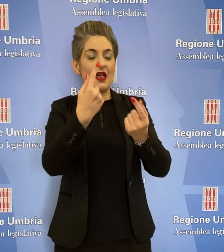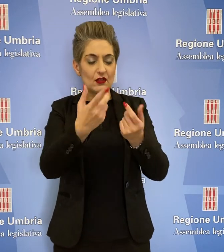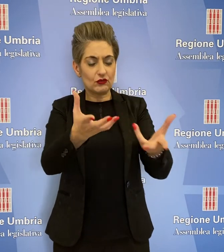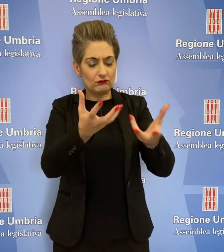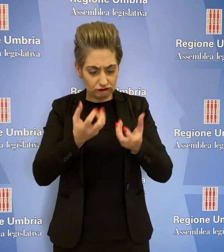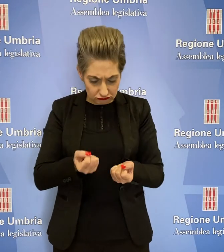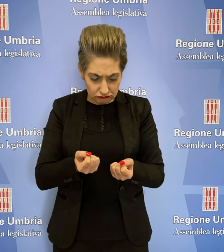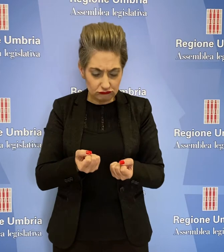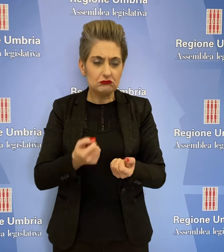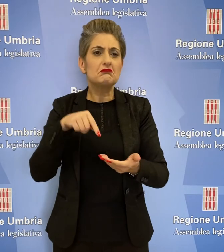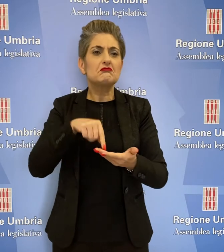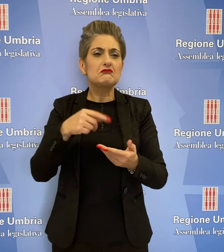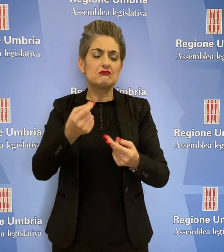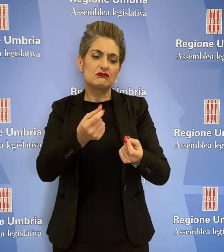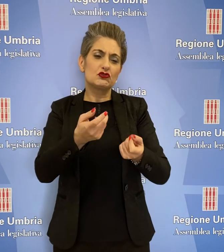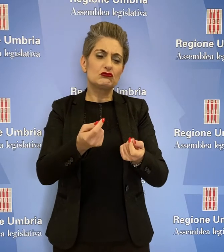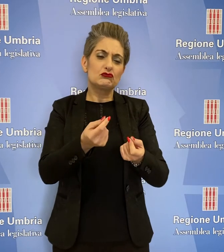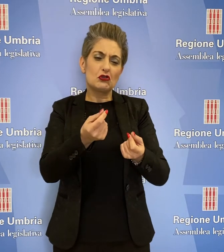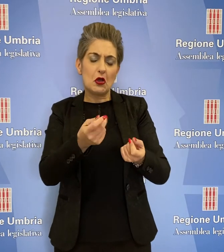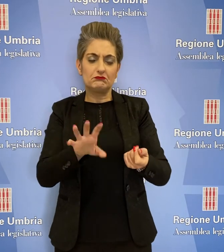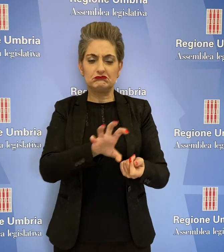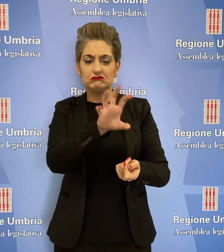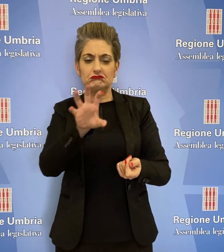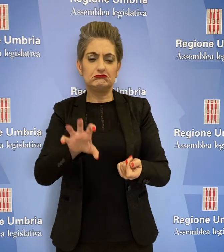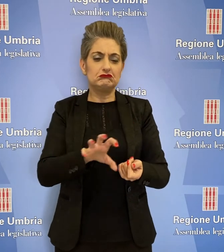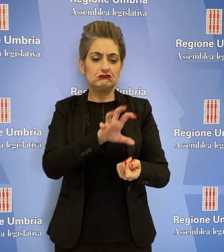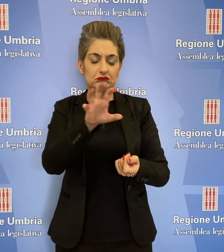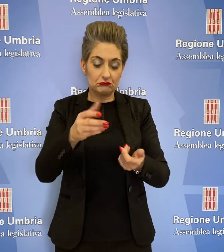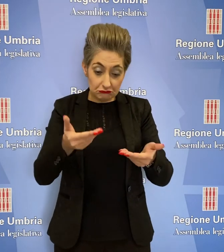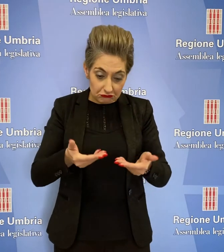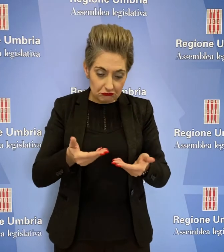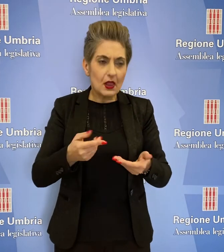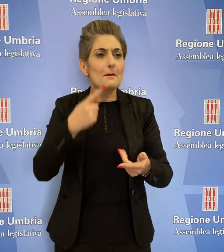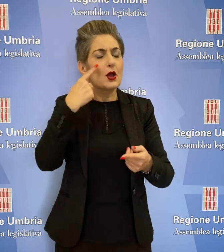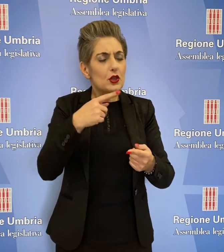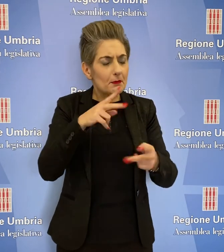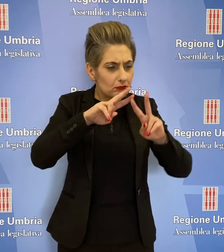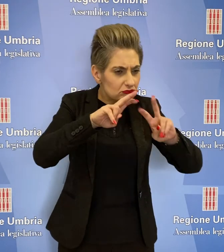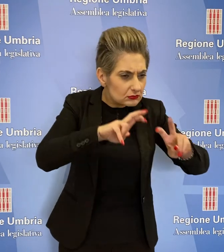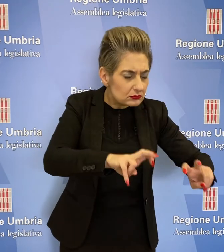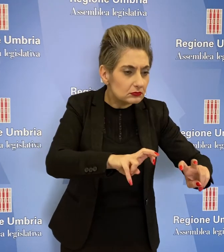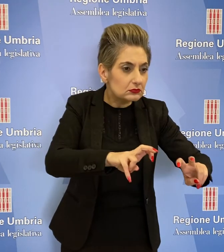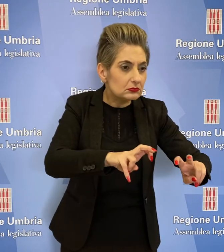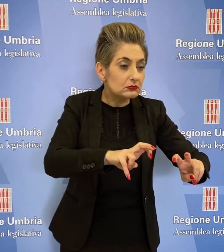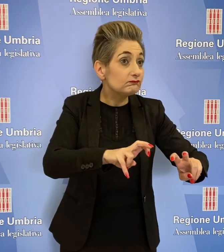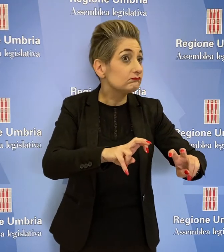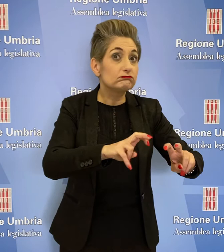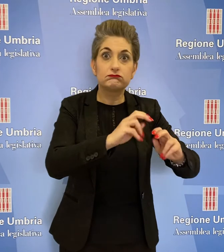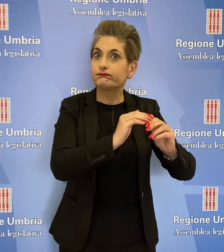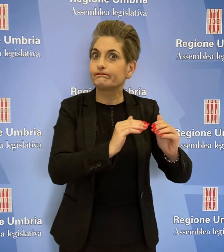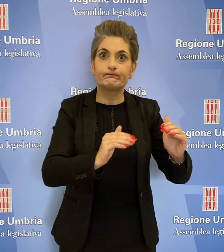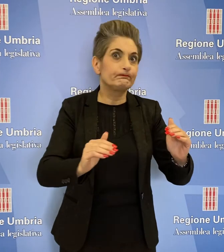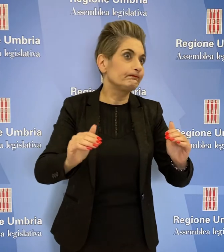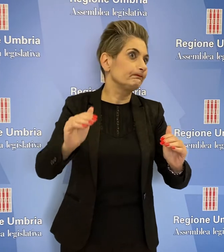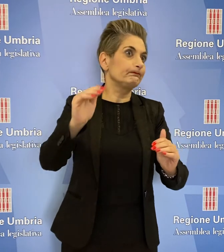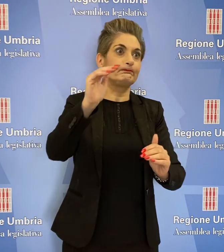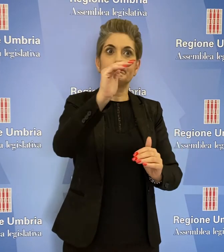comuni consistevano in somme generiche che poi abbiamo accertato essere di gran